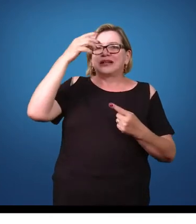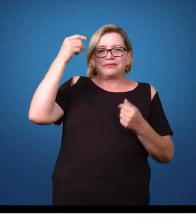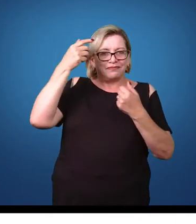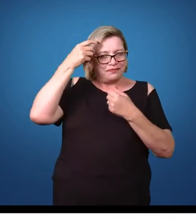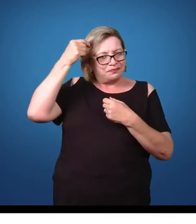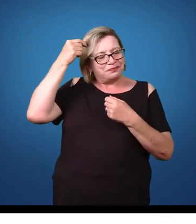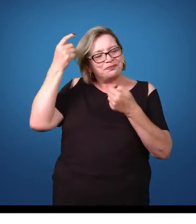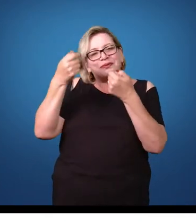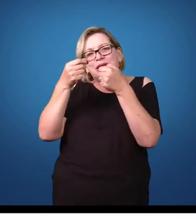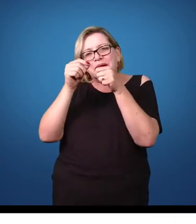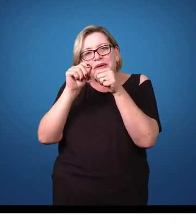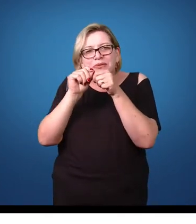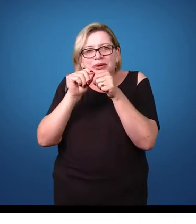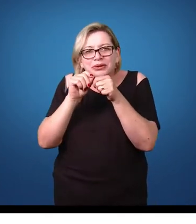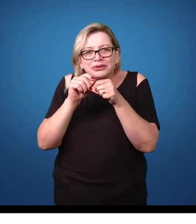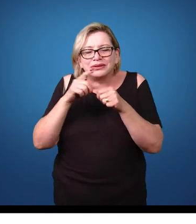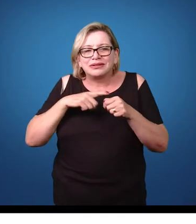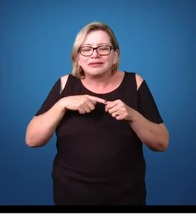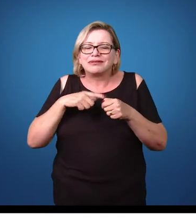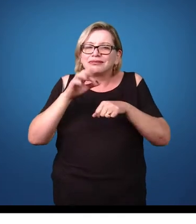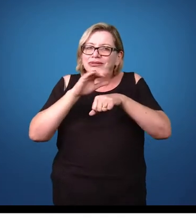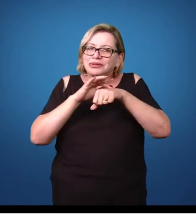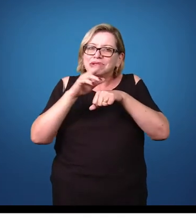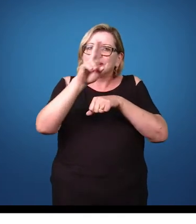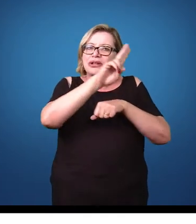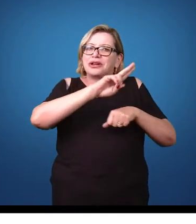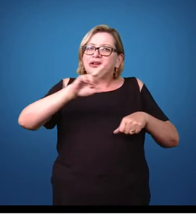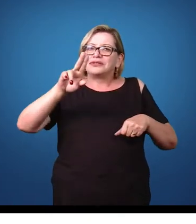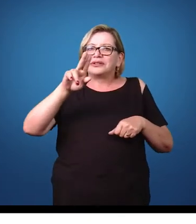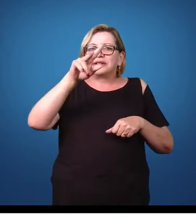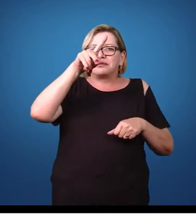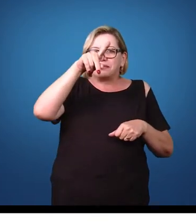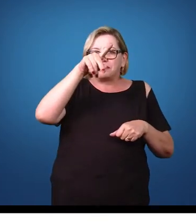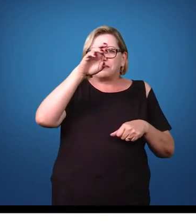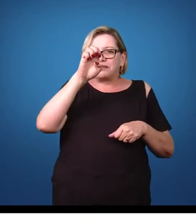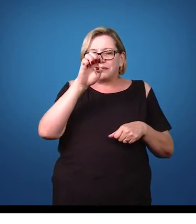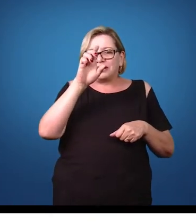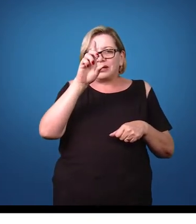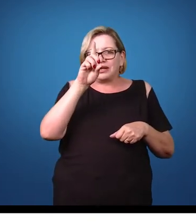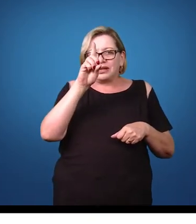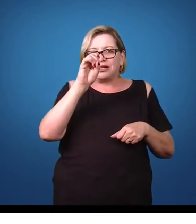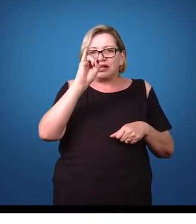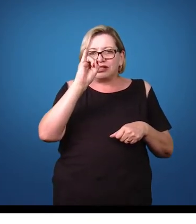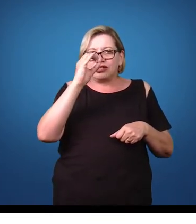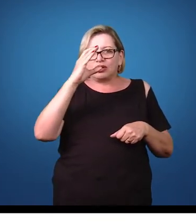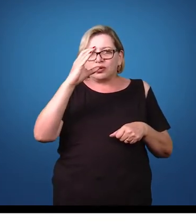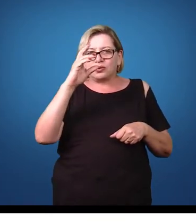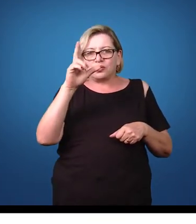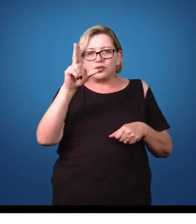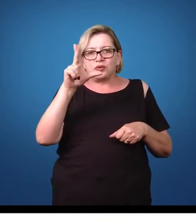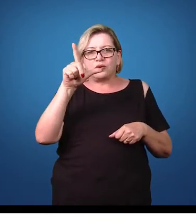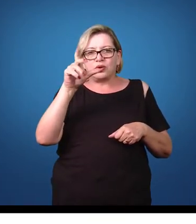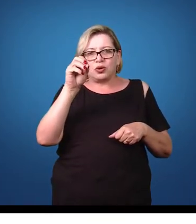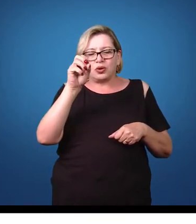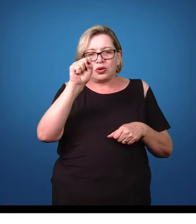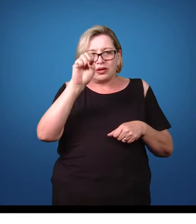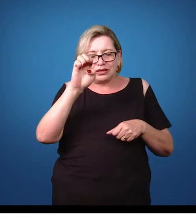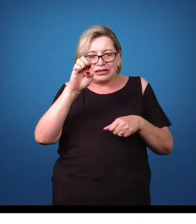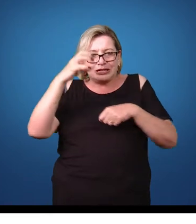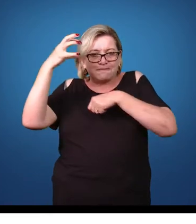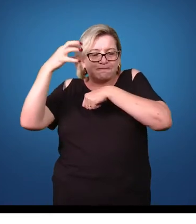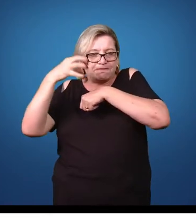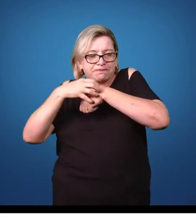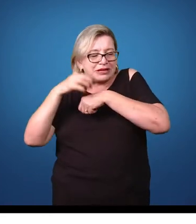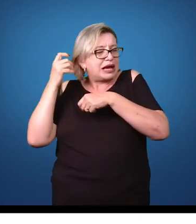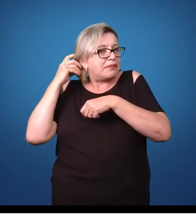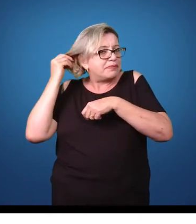piolho, ele é o causador da pediculose, que é um inseto que se adere aos pelos